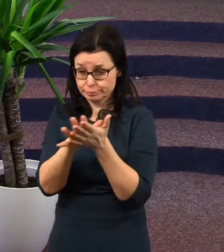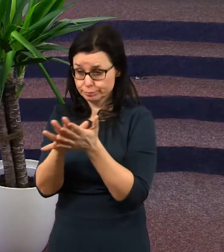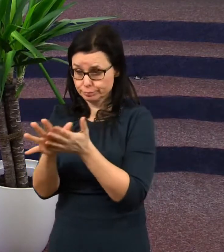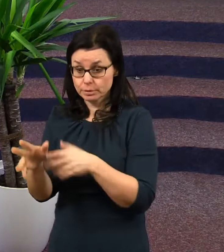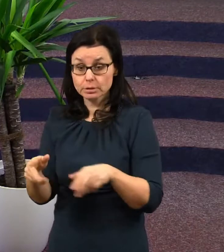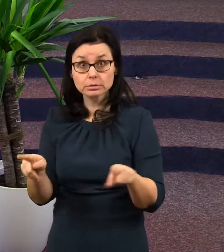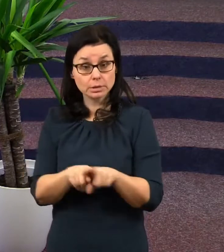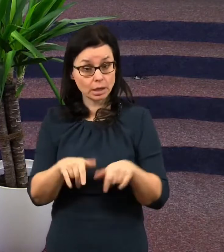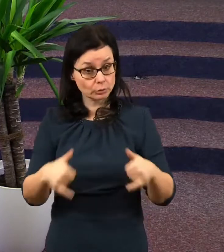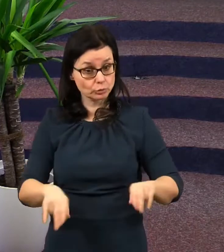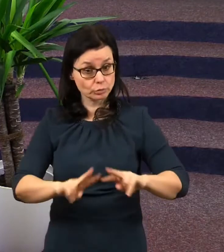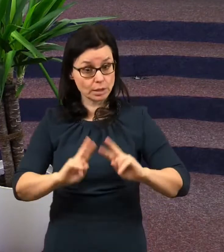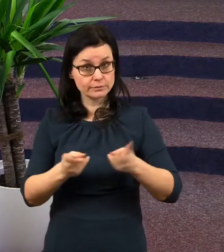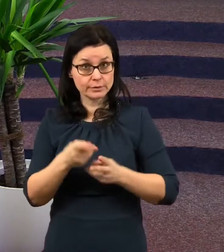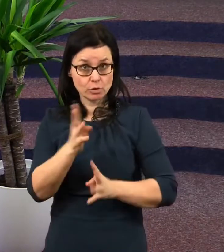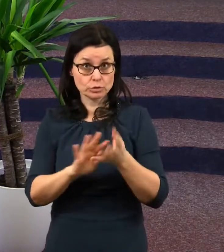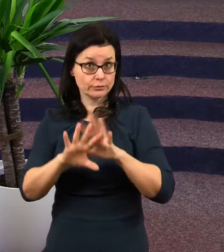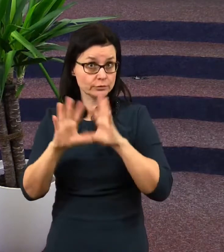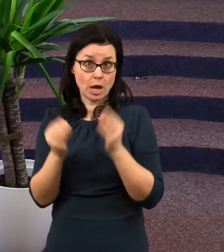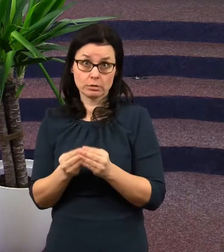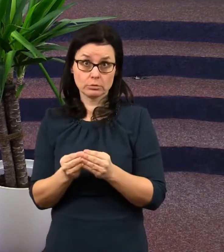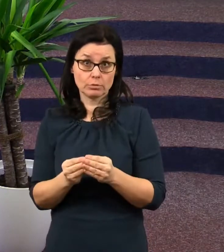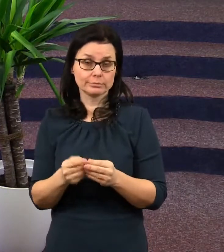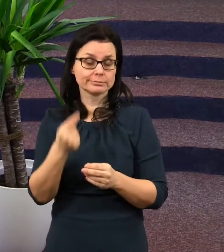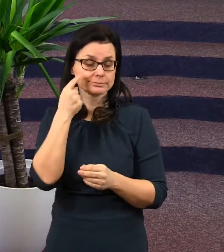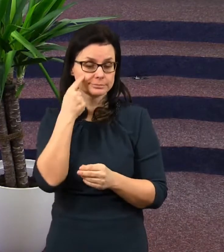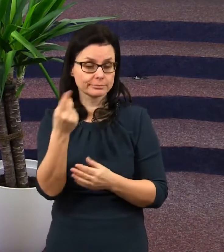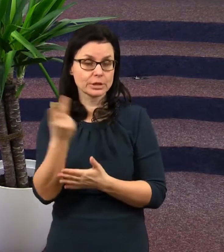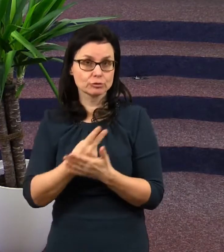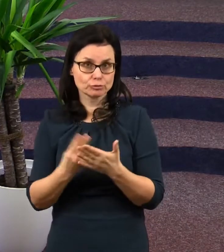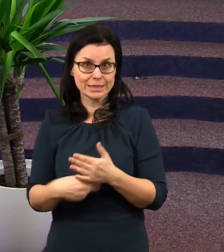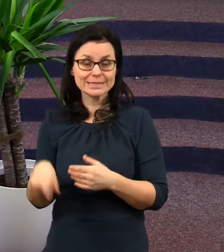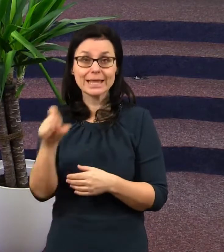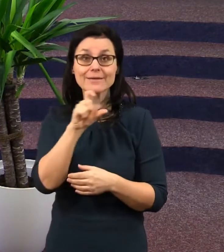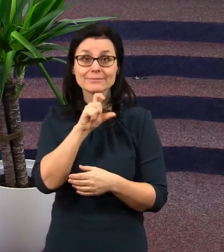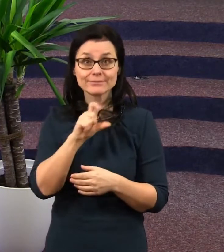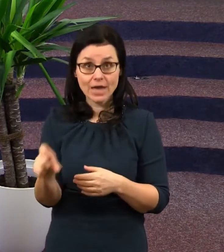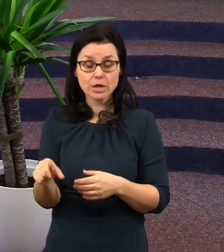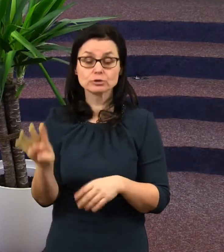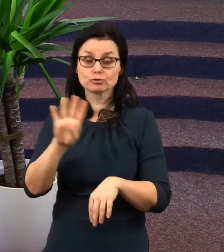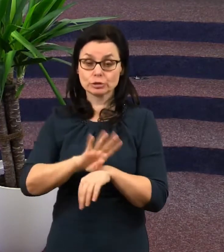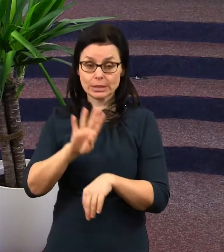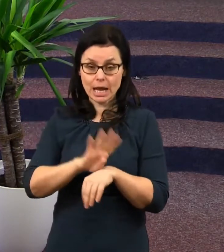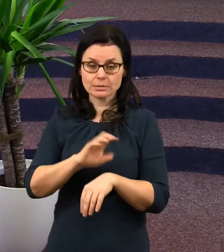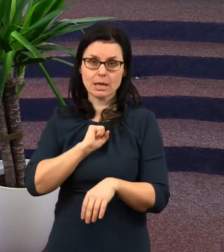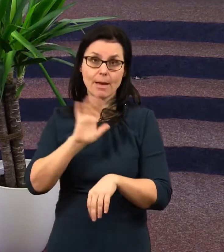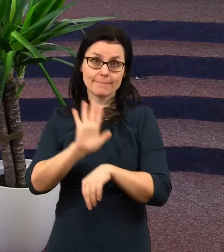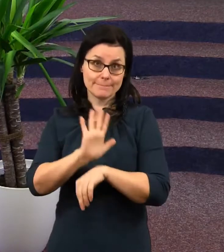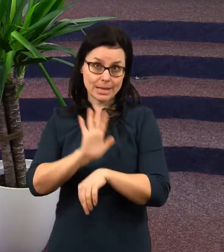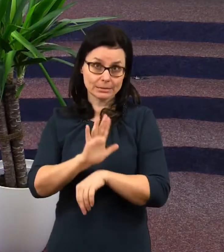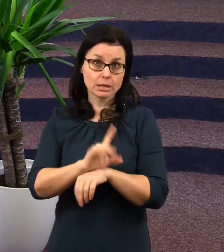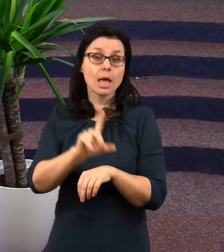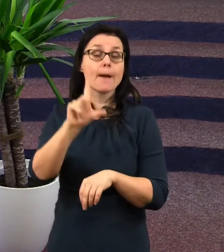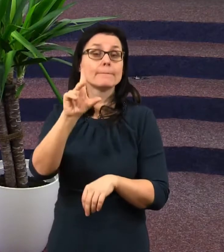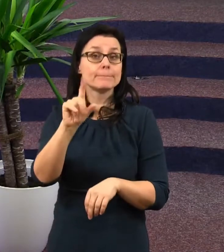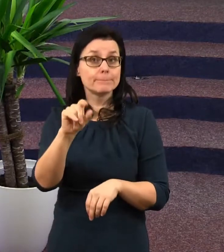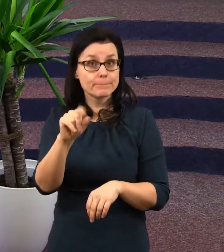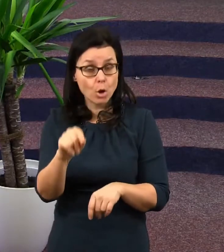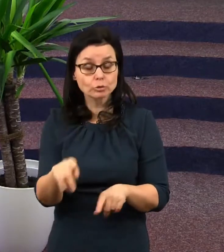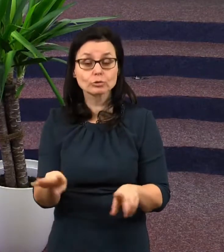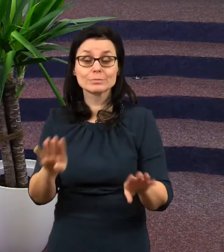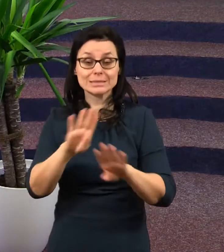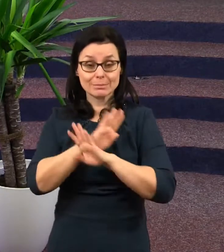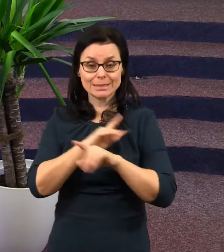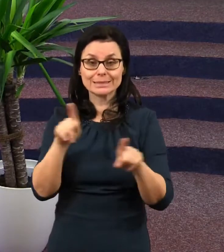všechno. Jak budeme číst za chvilku? Podívejte se ve verši 14. a 15. pak smrt i